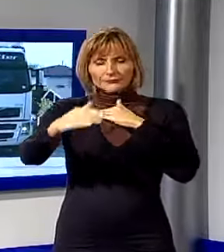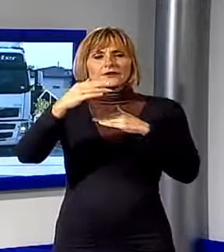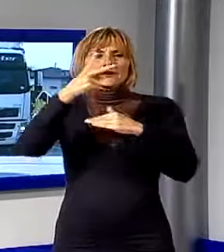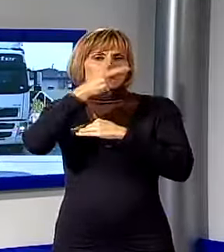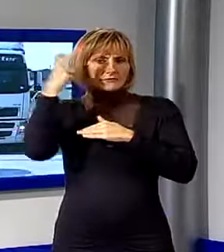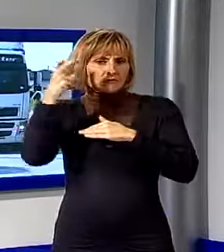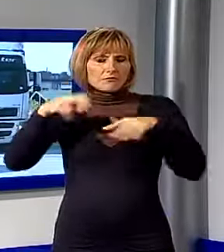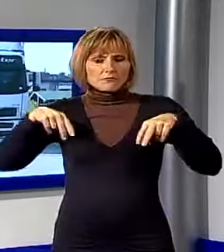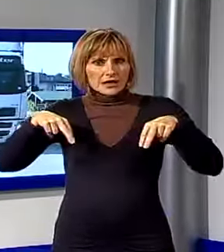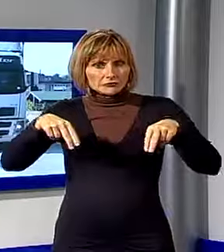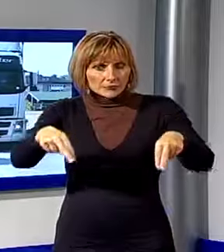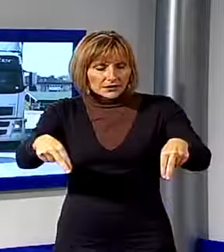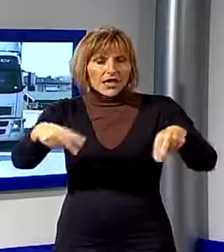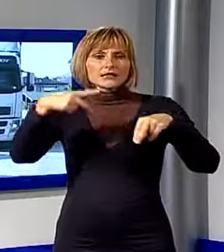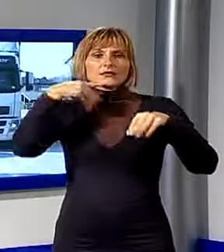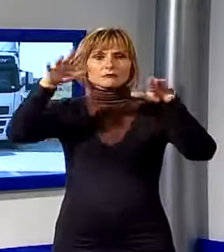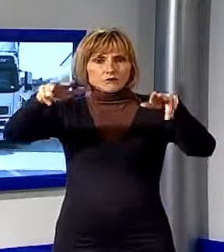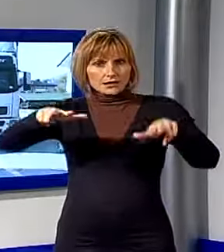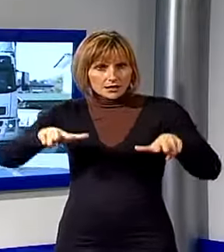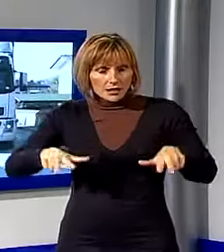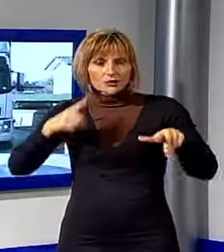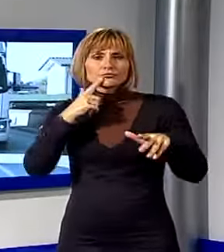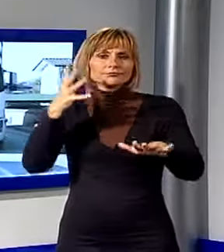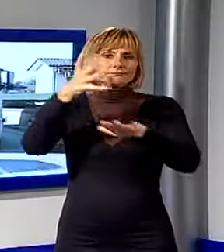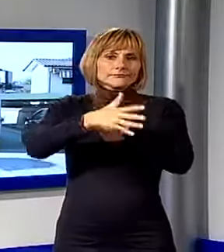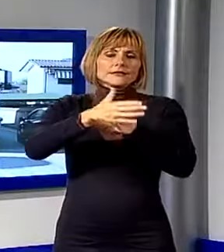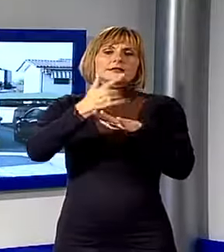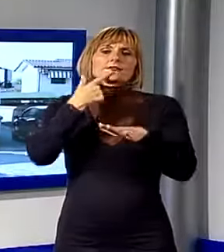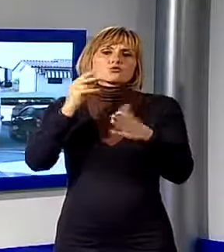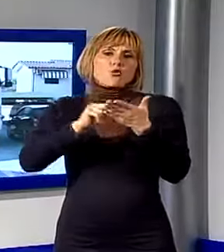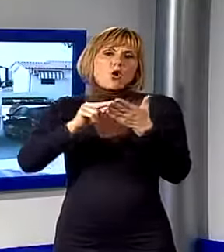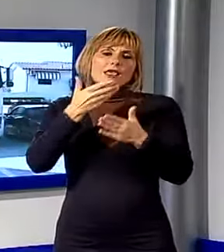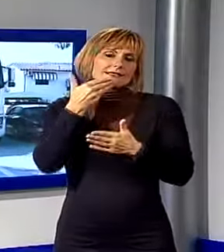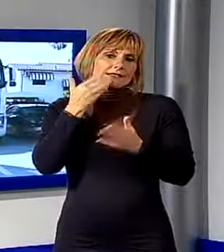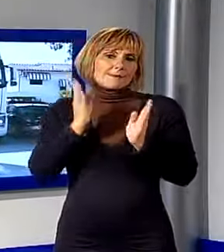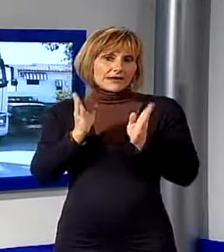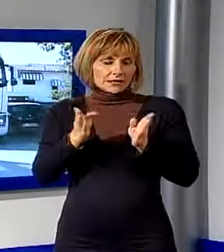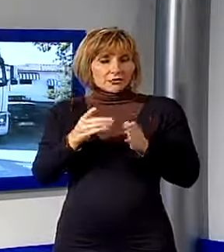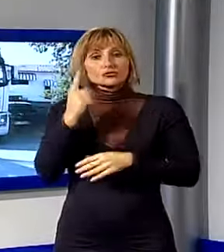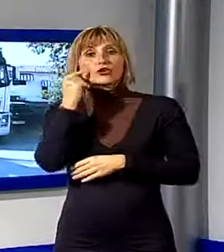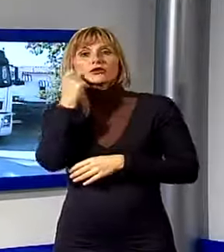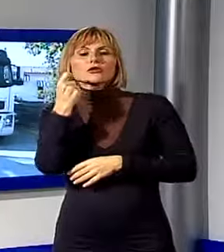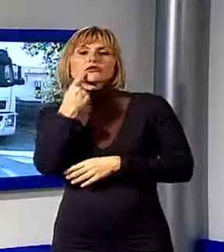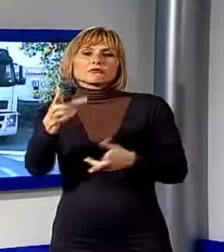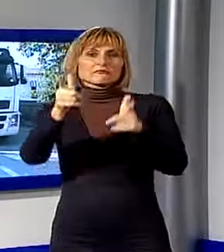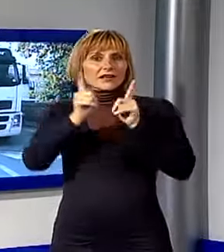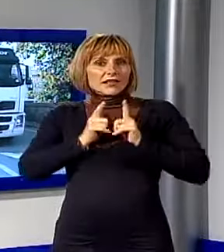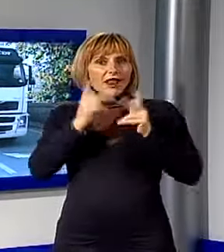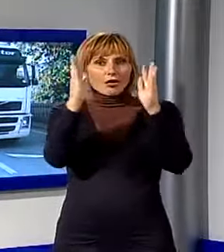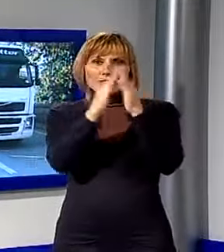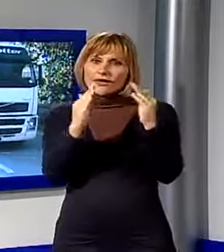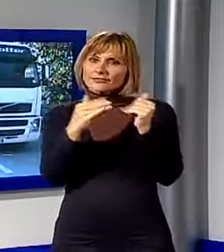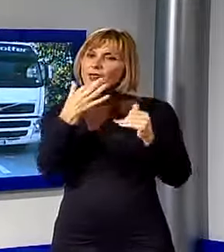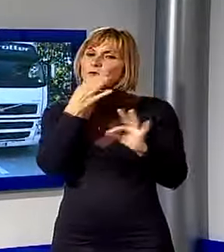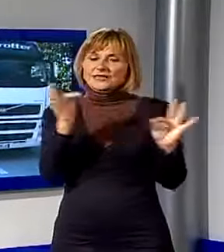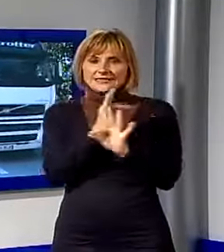per accedere al cortile della scuola senza pericoli. Un vero regalo di Natale, hanno commentato i genitori. Dopo anni di impasse, l